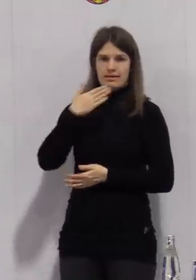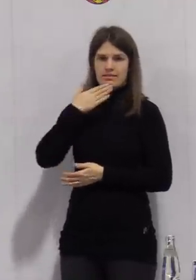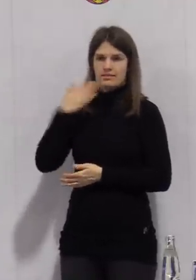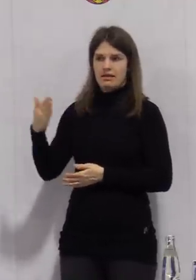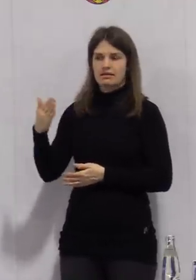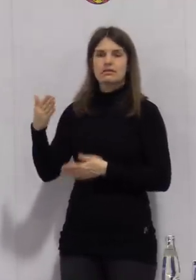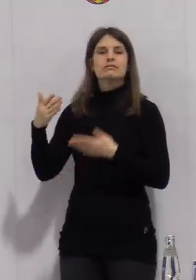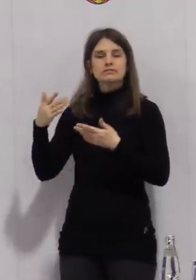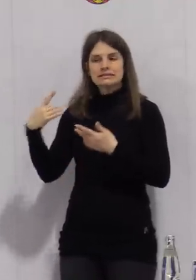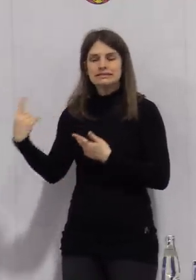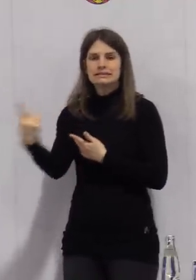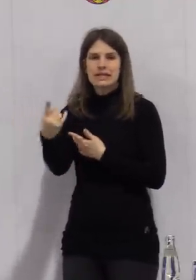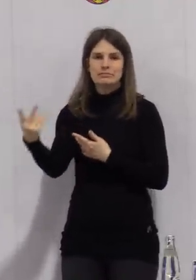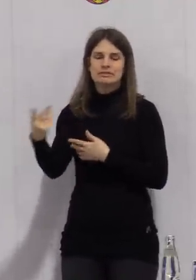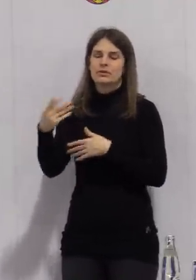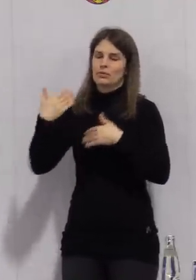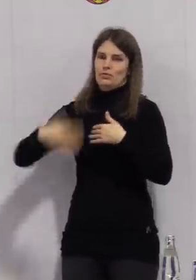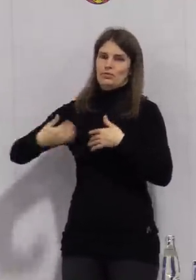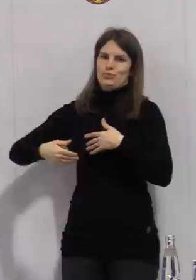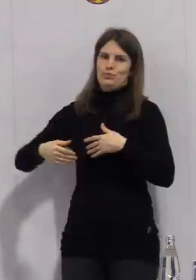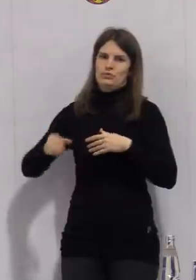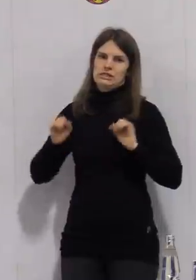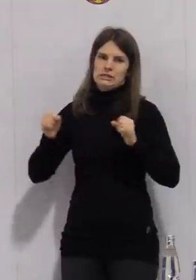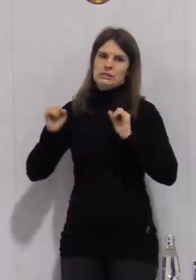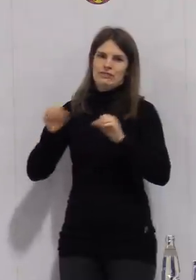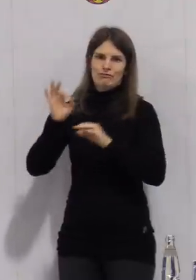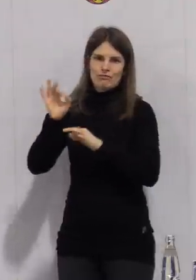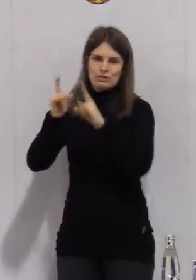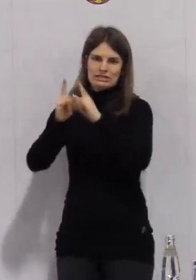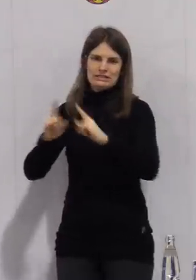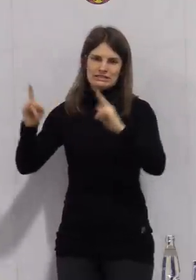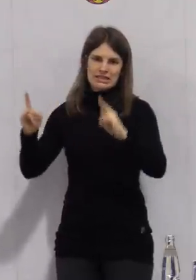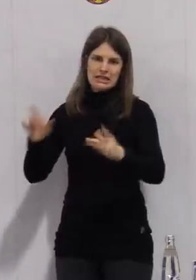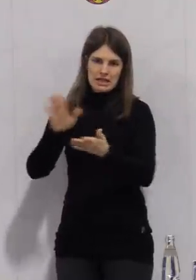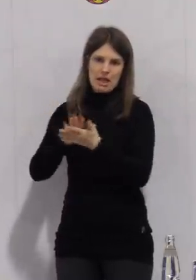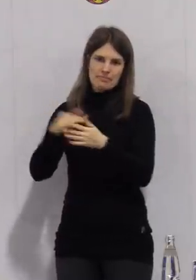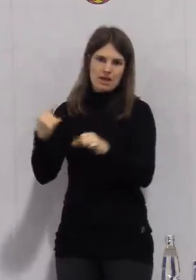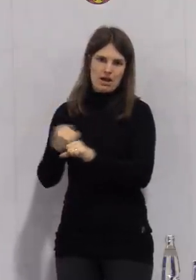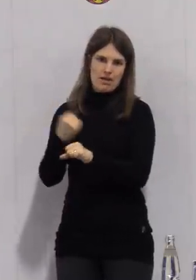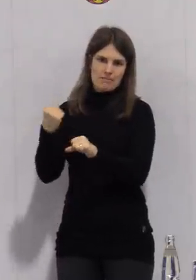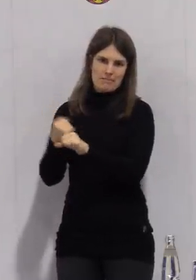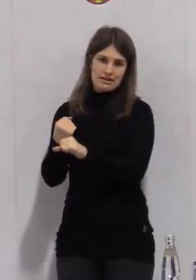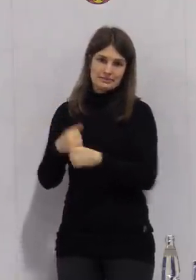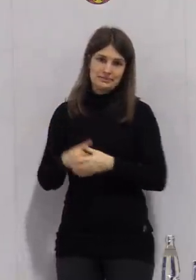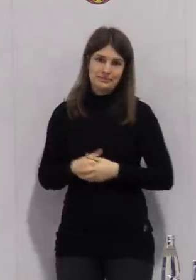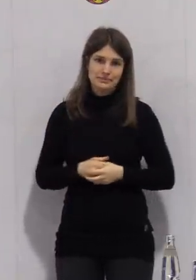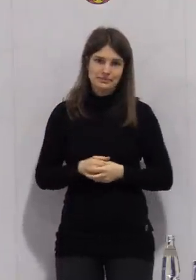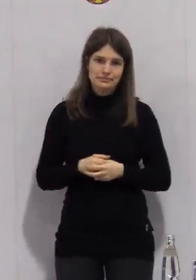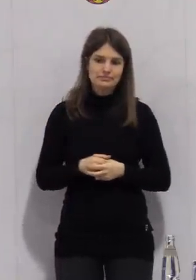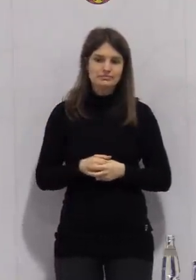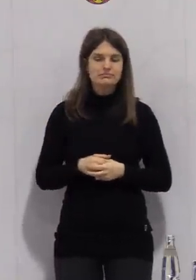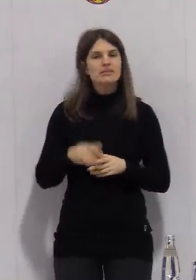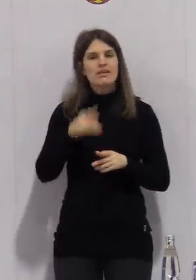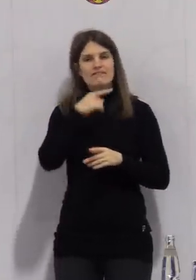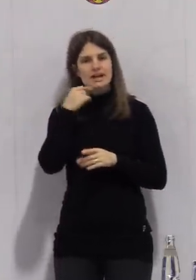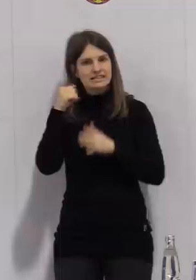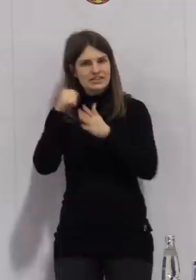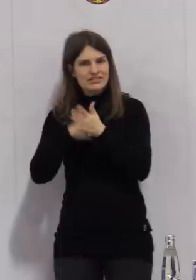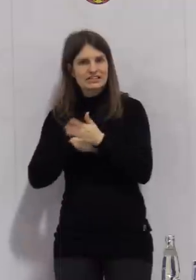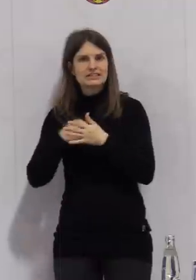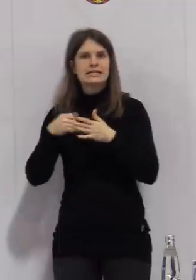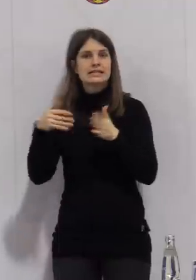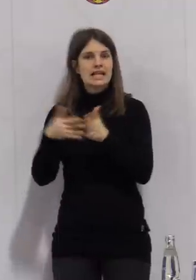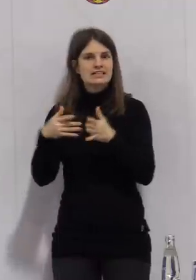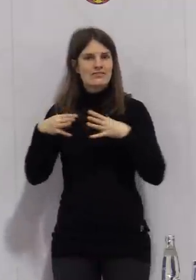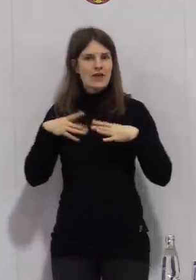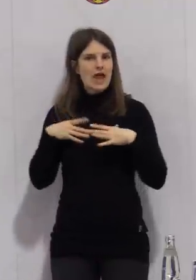Testzeltes mächtig unter die Arme greifen. Die freiwilligen Tests werden wir jetzt in Weißenfels genauso bis